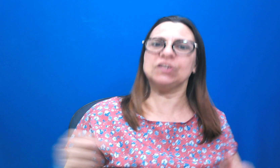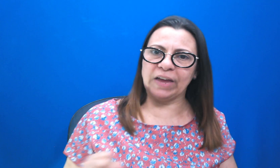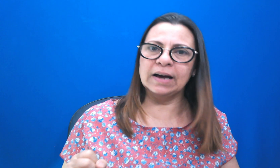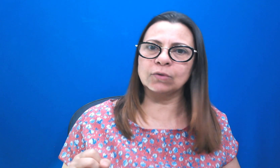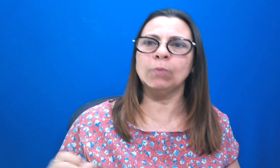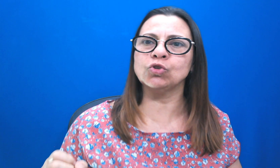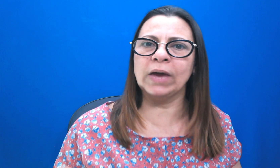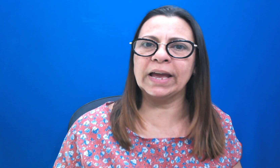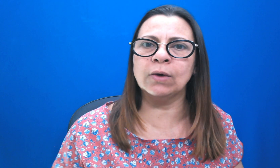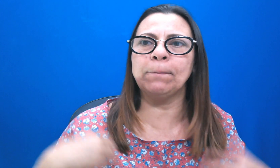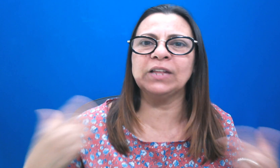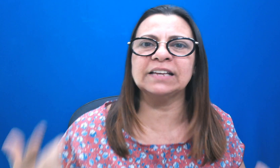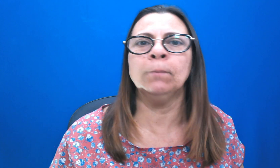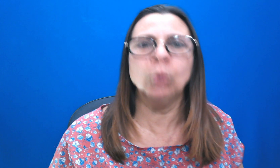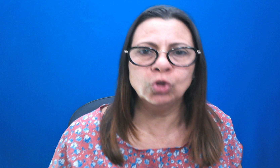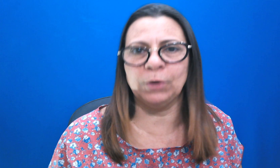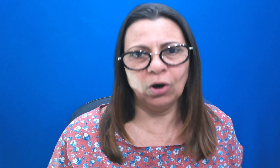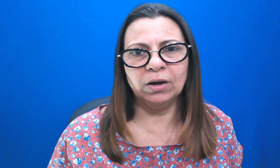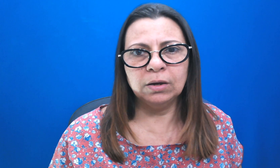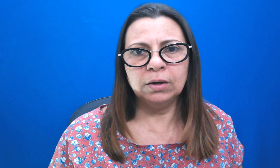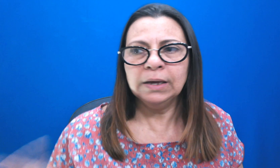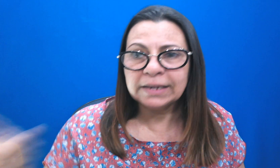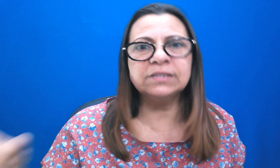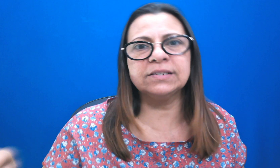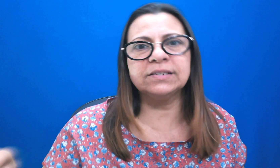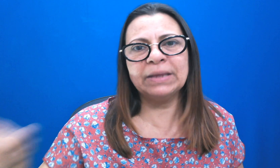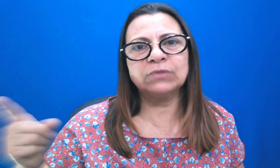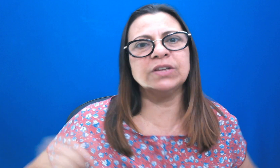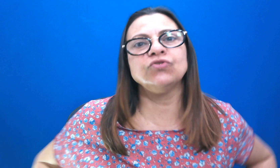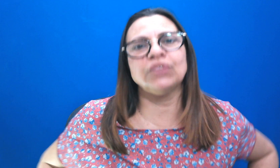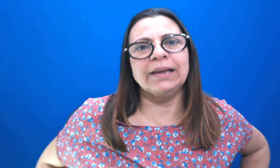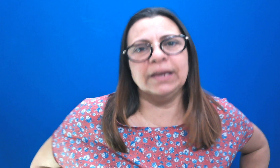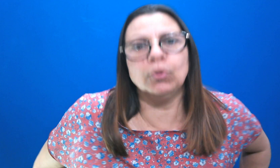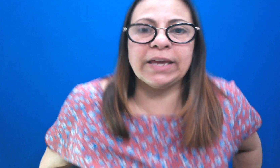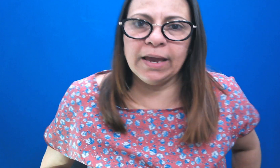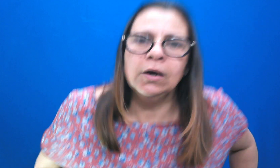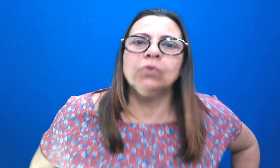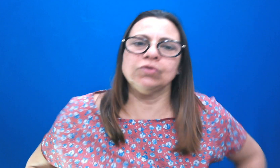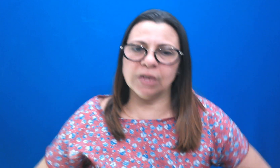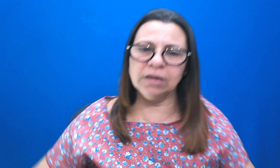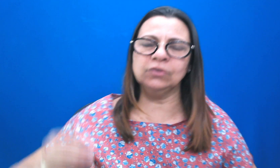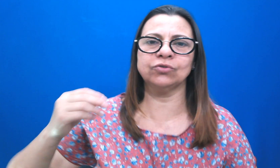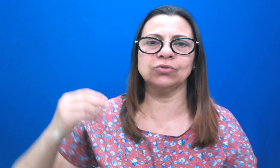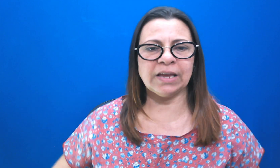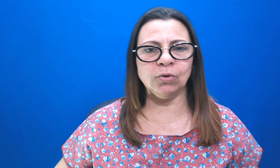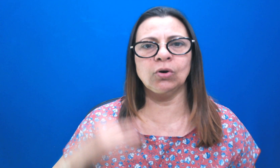esfregando, toma um escorregão que poderia ser muito pior. Grandes livramentos Deus te dá ali. Por quê? Os anjos do Senhor